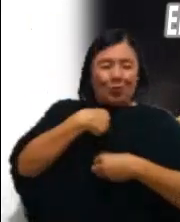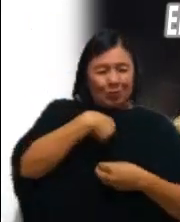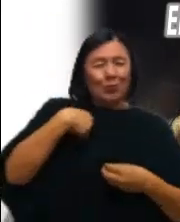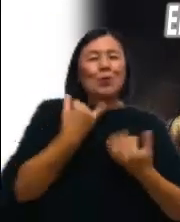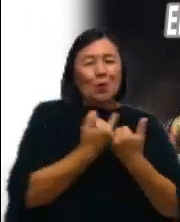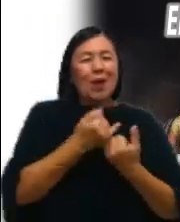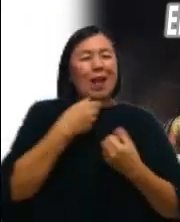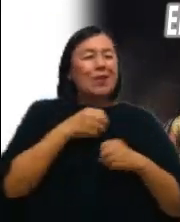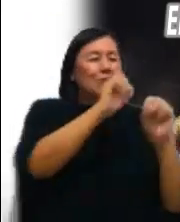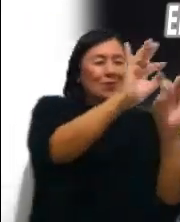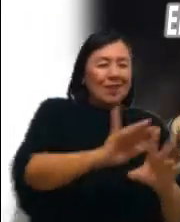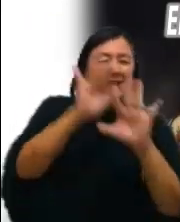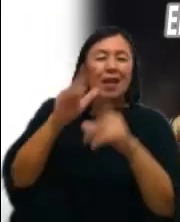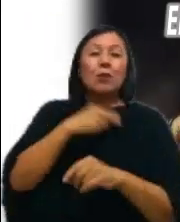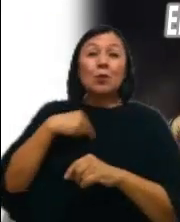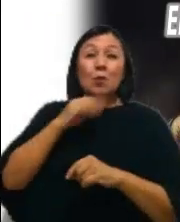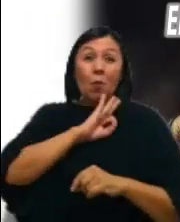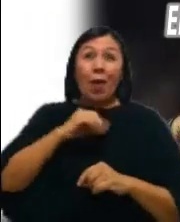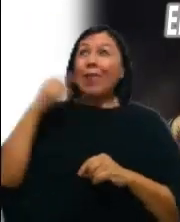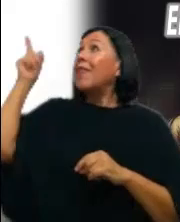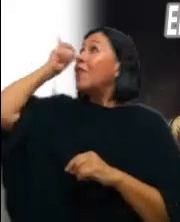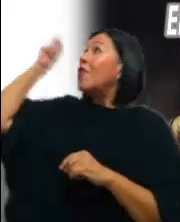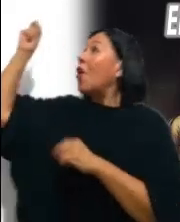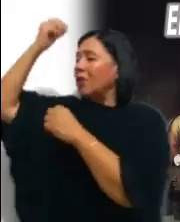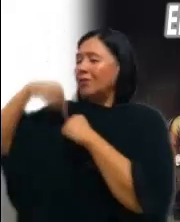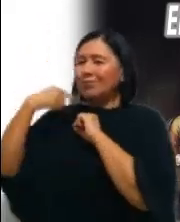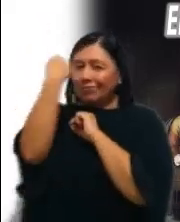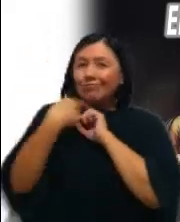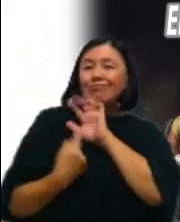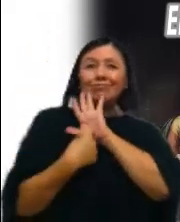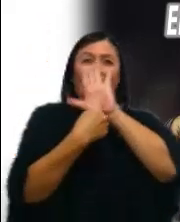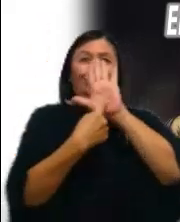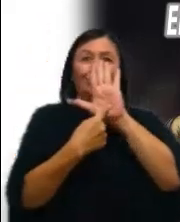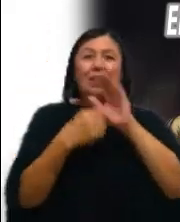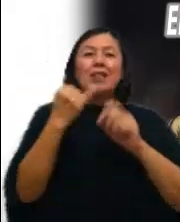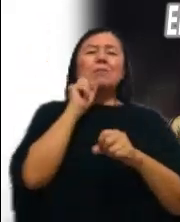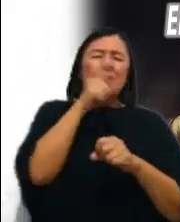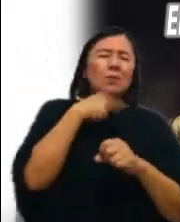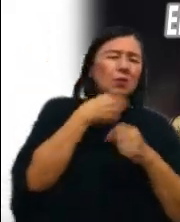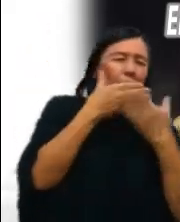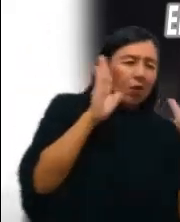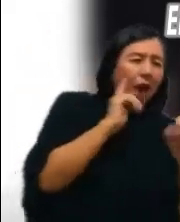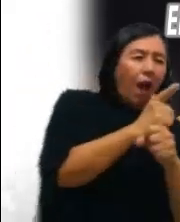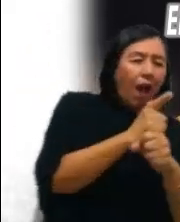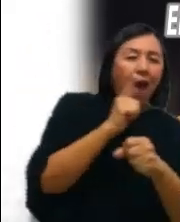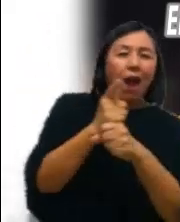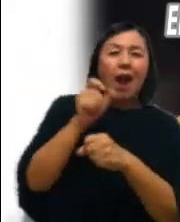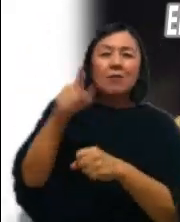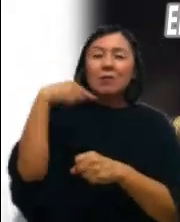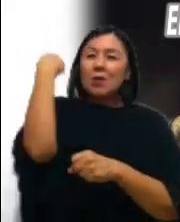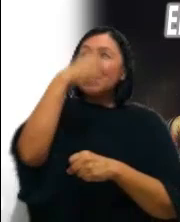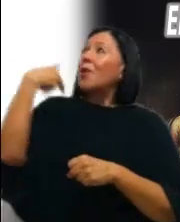rostro de Dios en nuestras vidas Al mismo tiempo que descubrimos en ellos el rostro de Dios